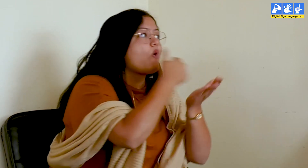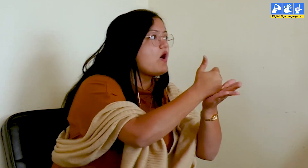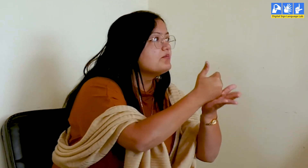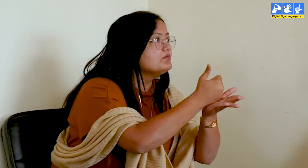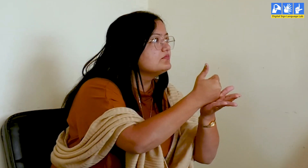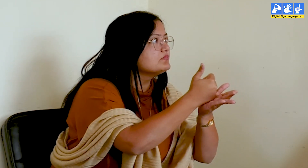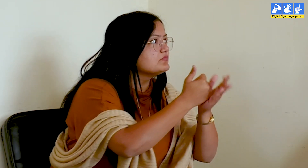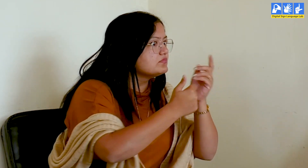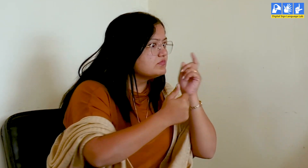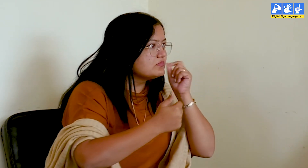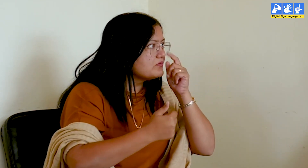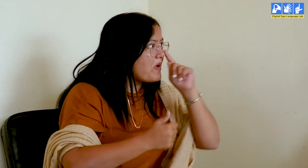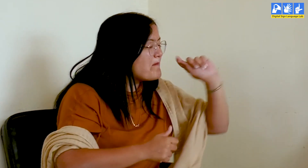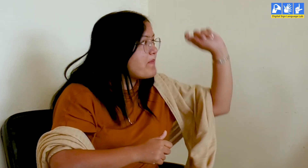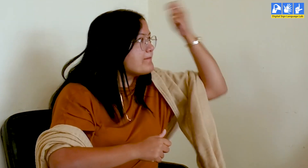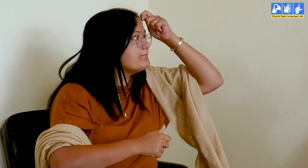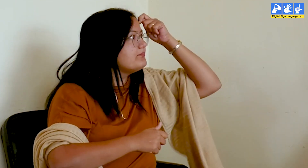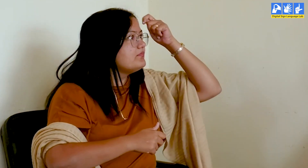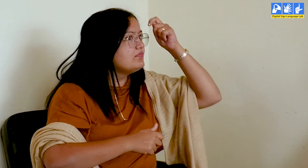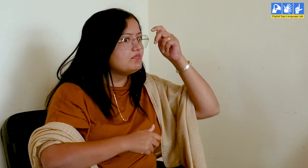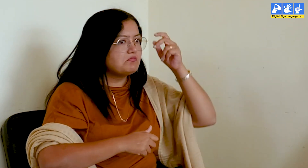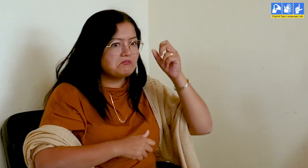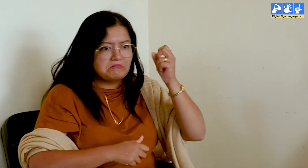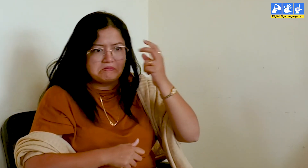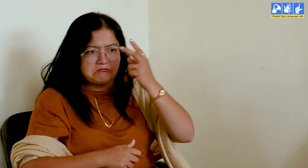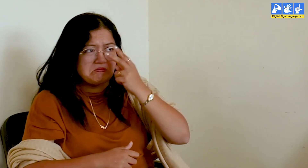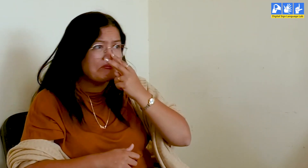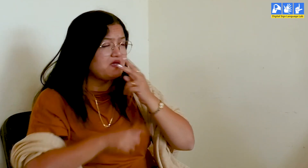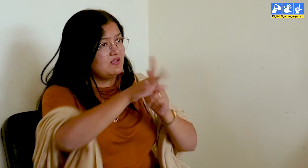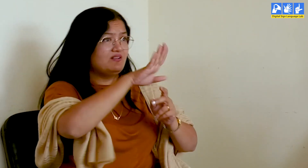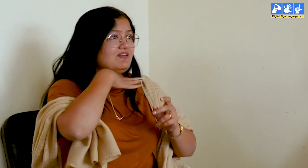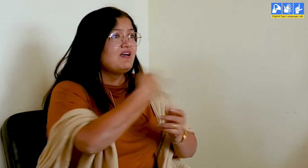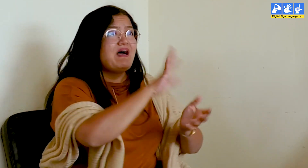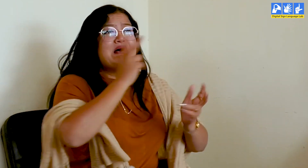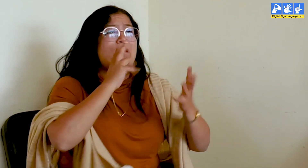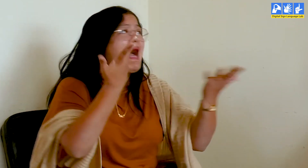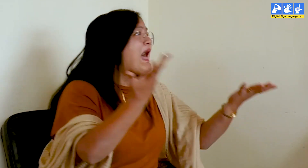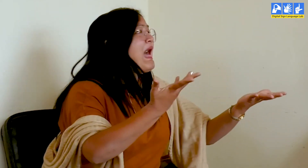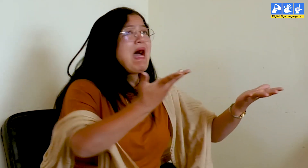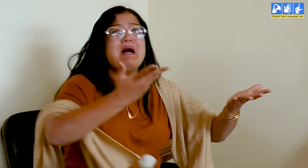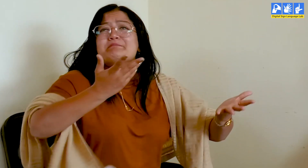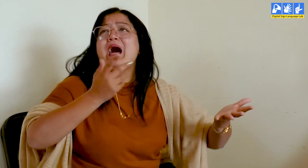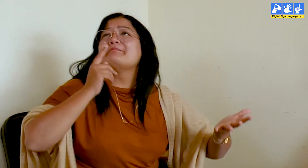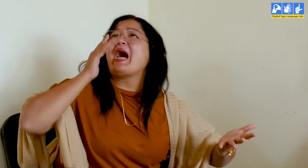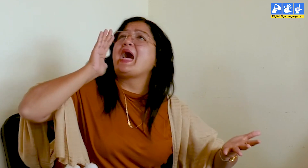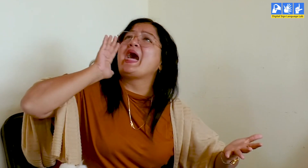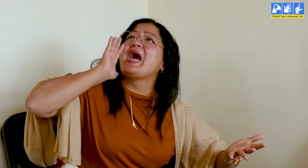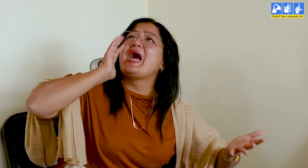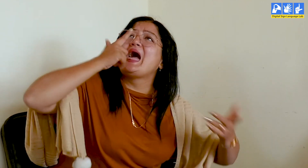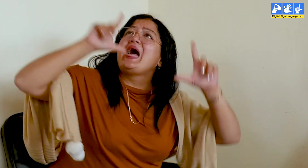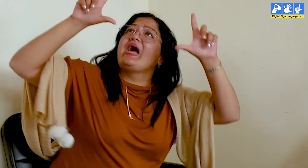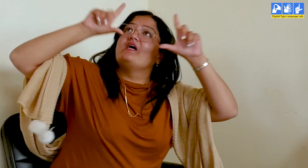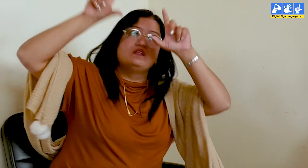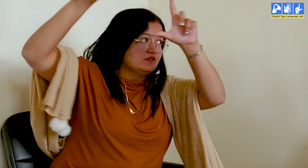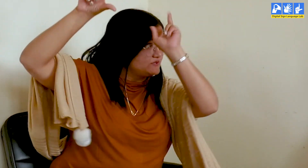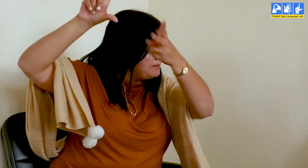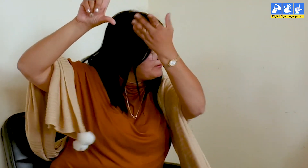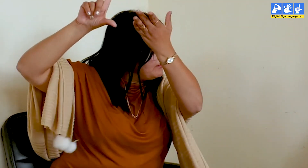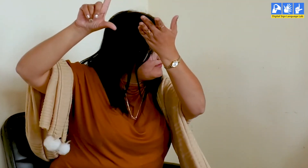बच्ची की मदद करेगा वह मदद कैसे मांगेगी क्या भगवान देखेंगे आएंगी और उसका मांग